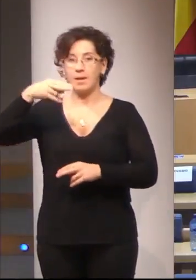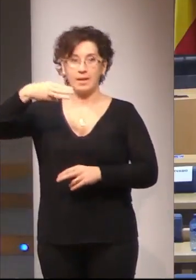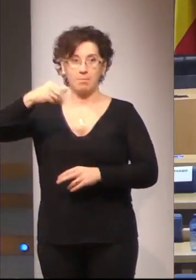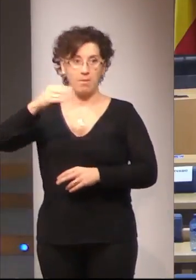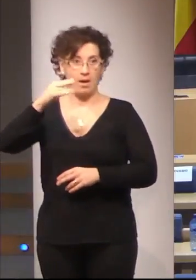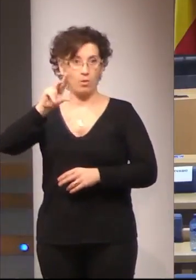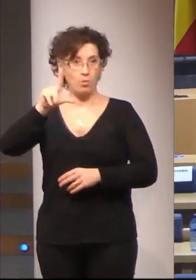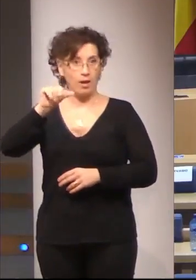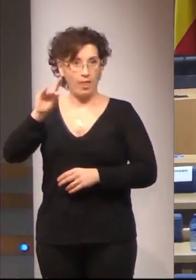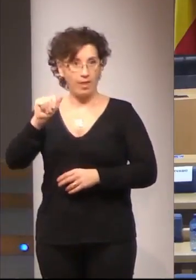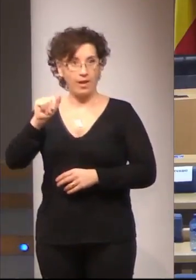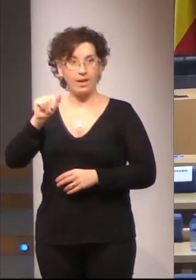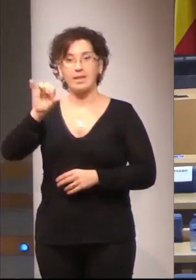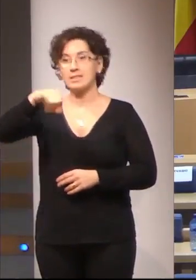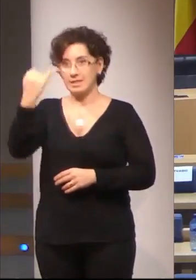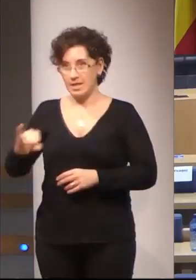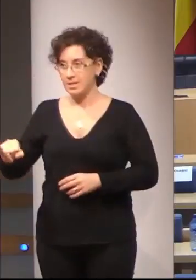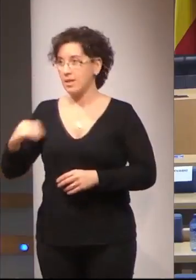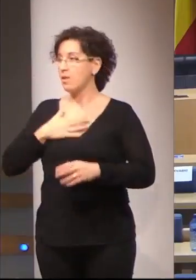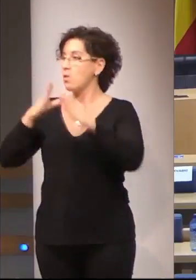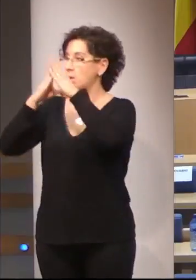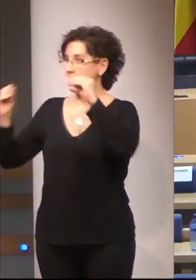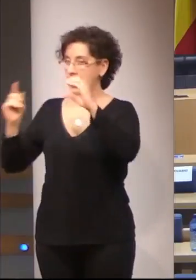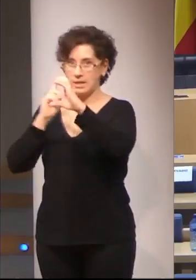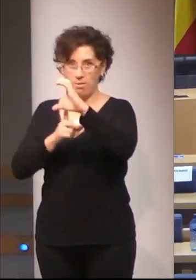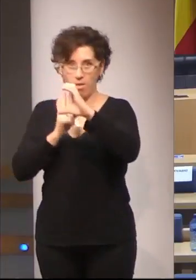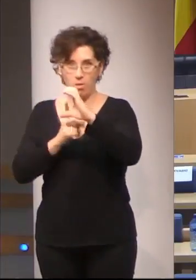Sánchez Casado de la Universidad de Extremadura.